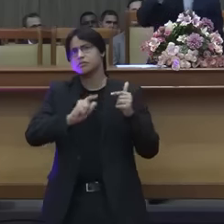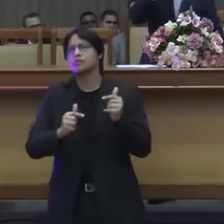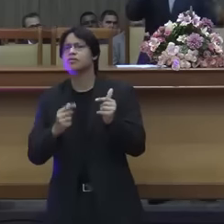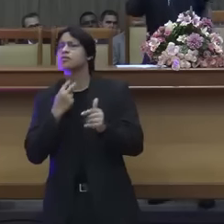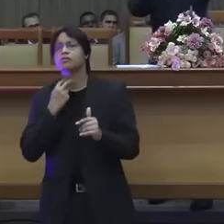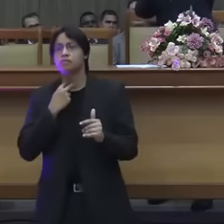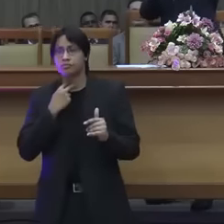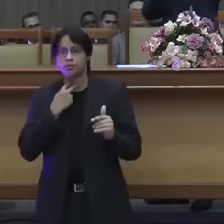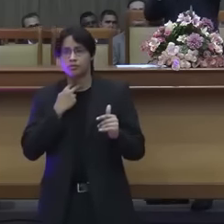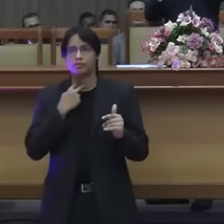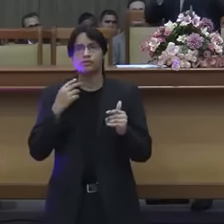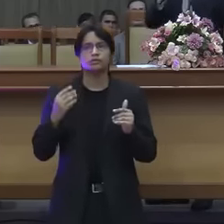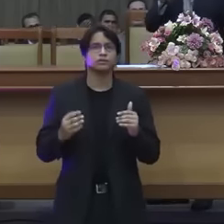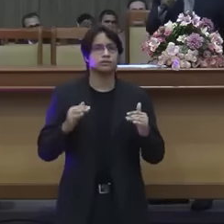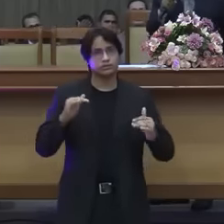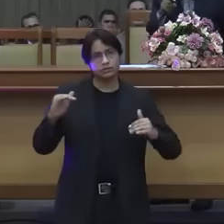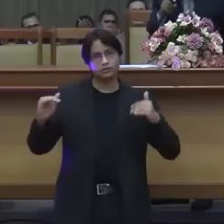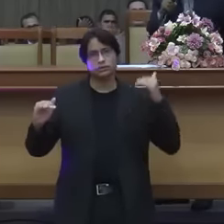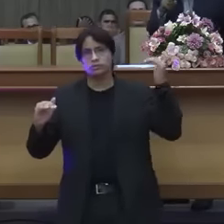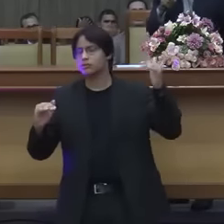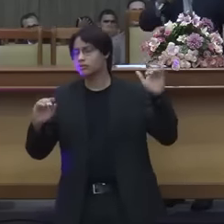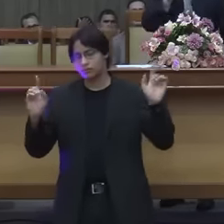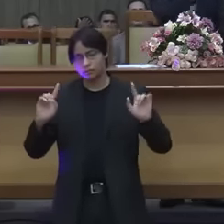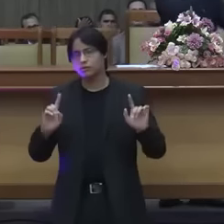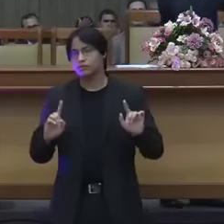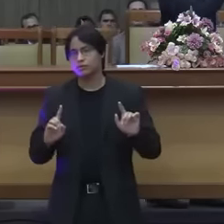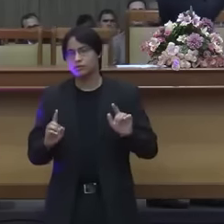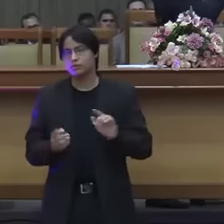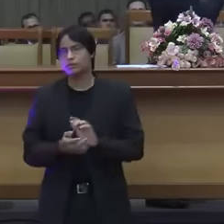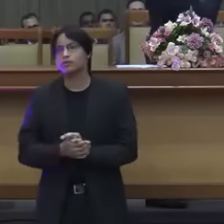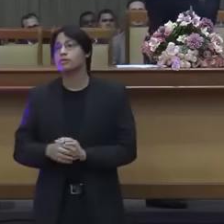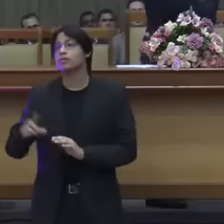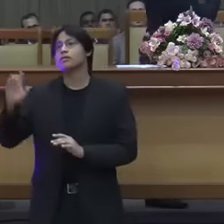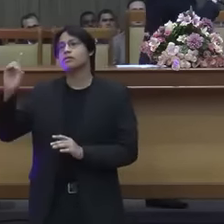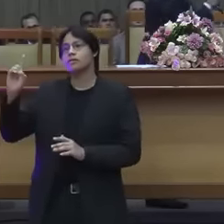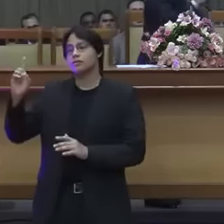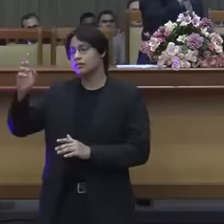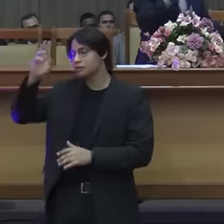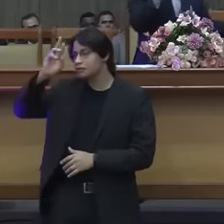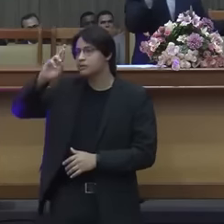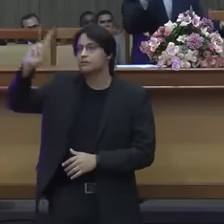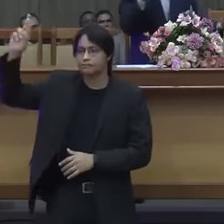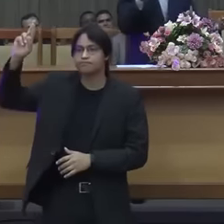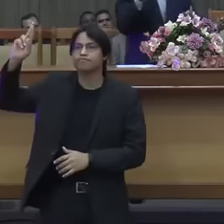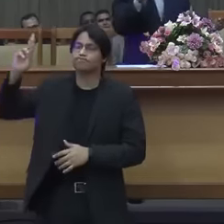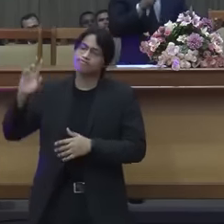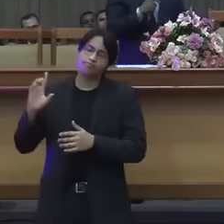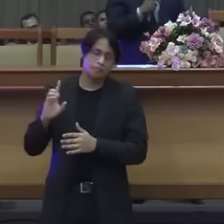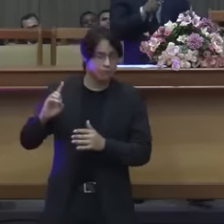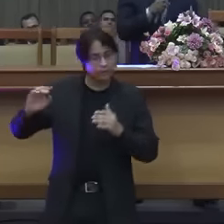porque ele é quem é o dono da casa ele é quem é maior que o templo